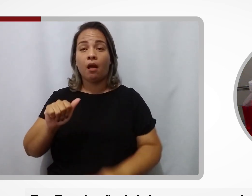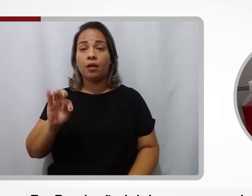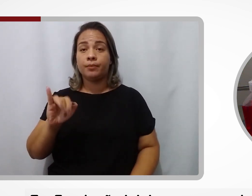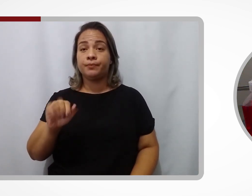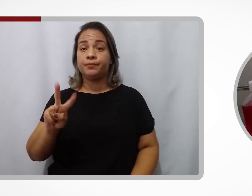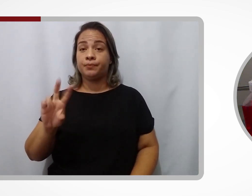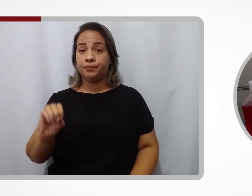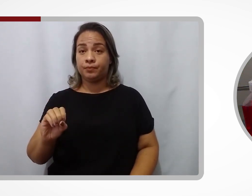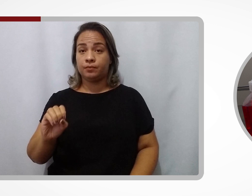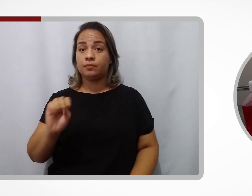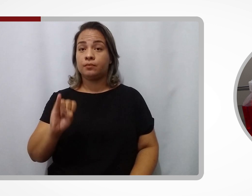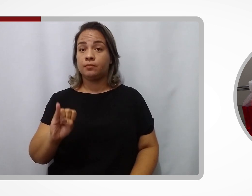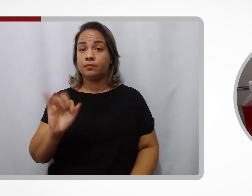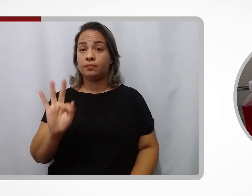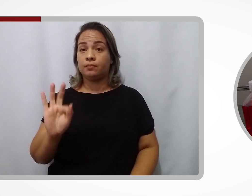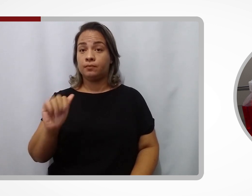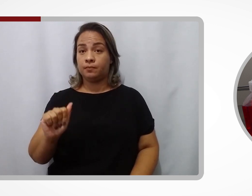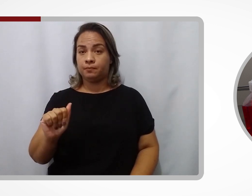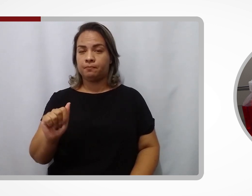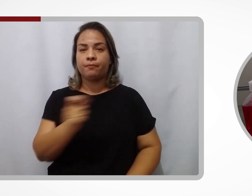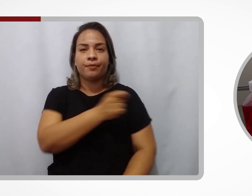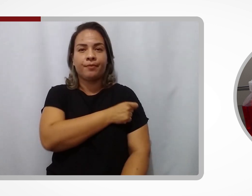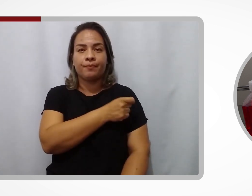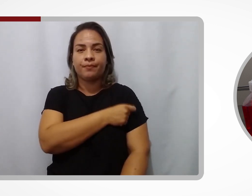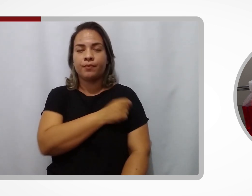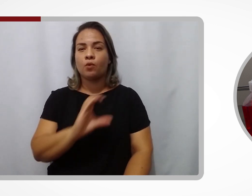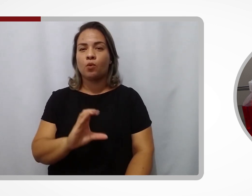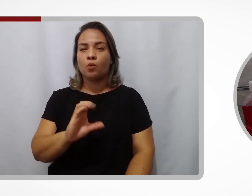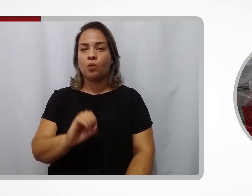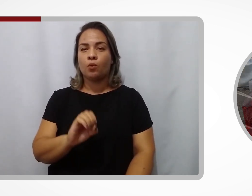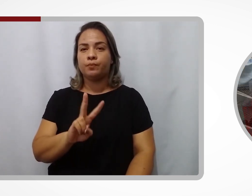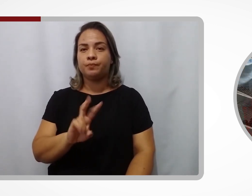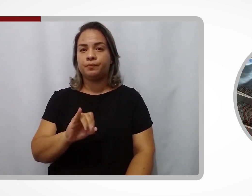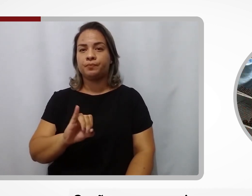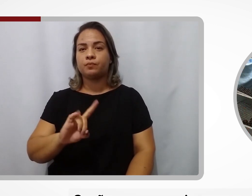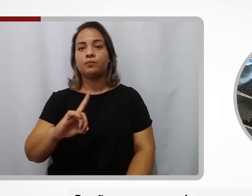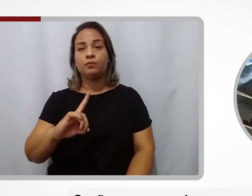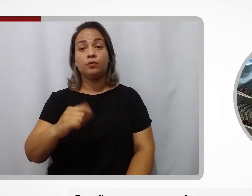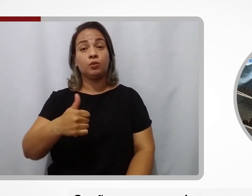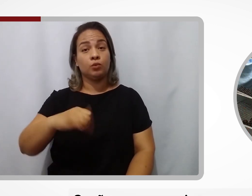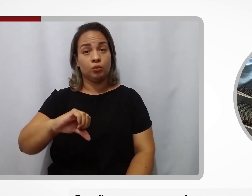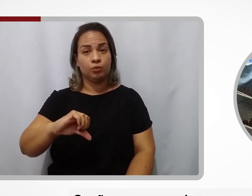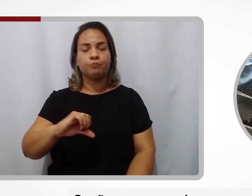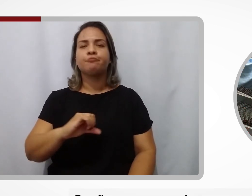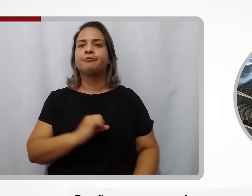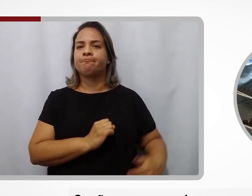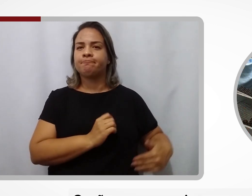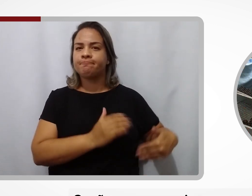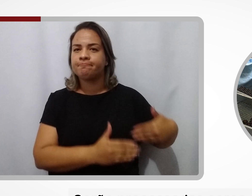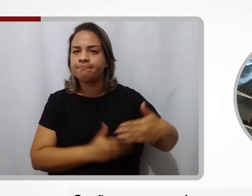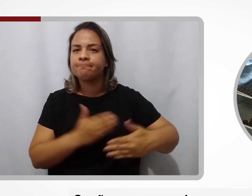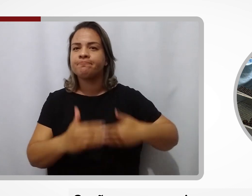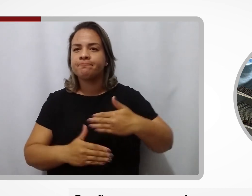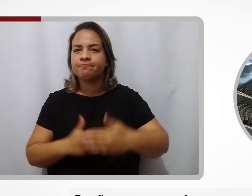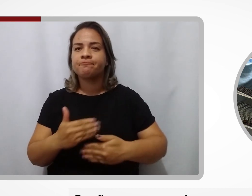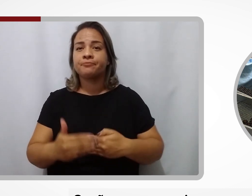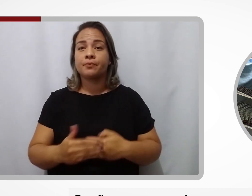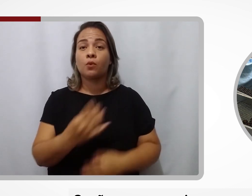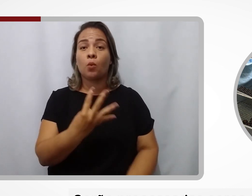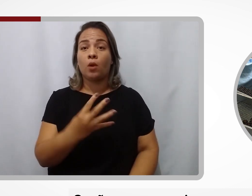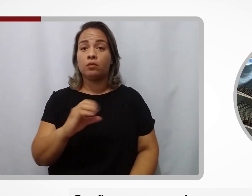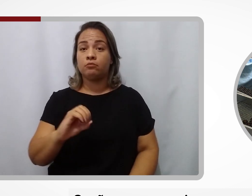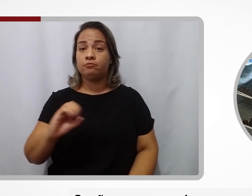ativo, o IFA, da vacina COVID-19. Serão processadas cerca de 400